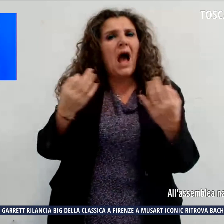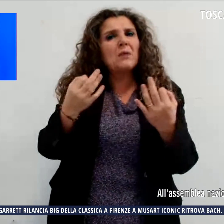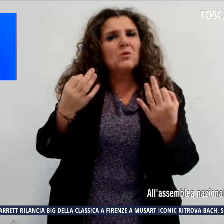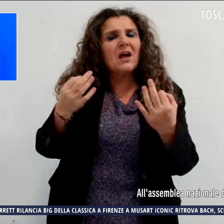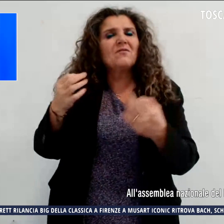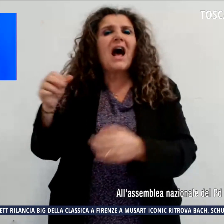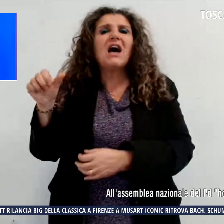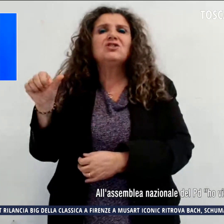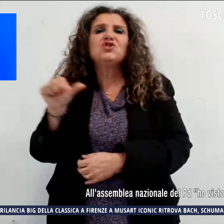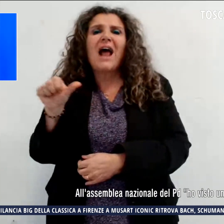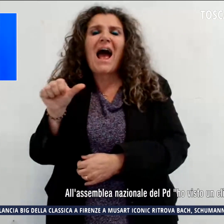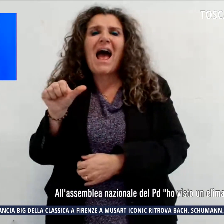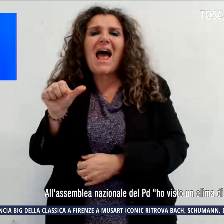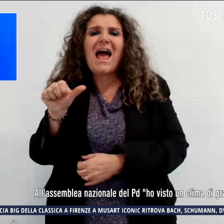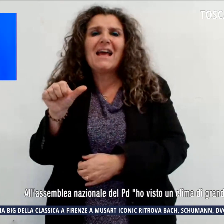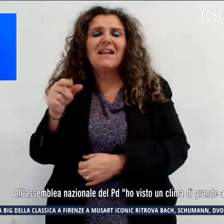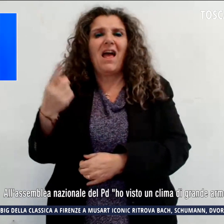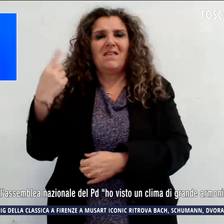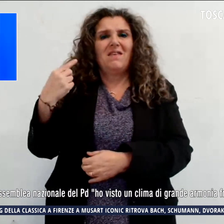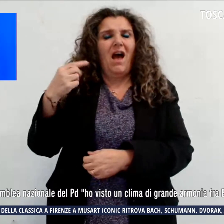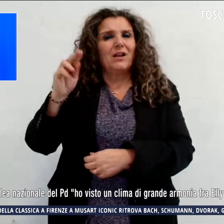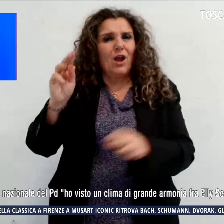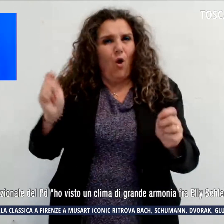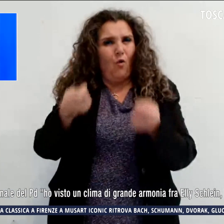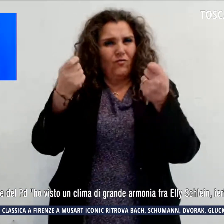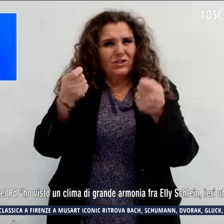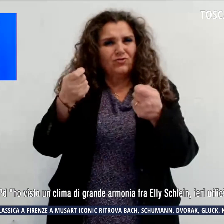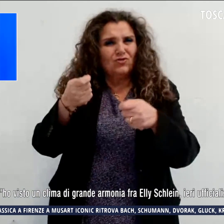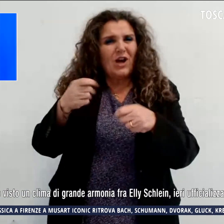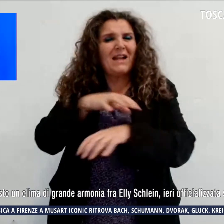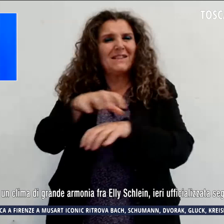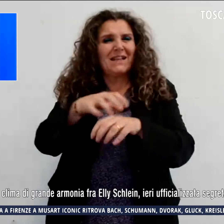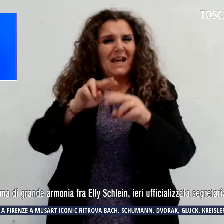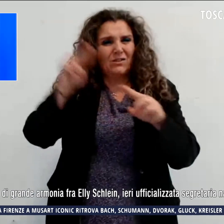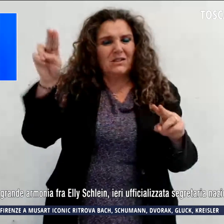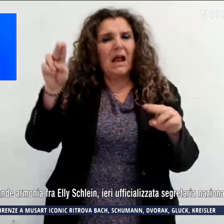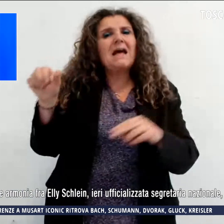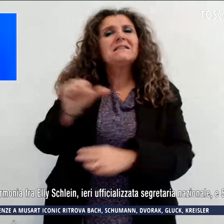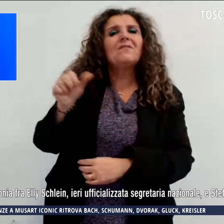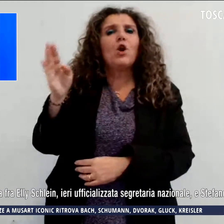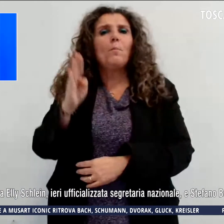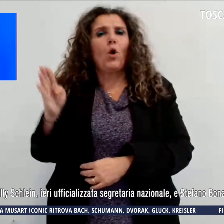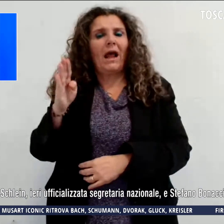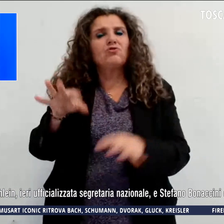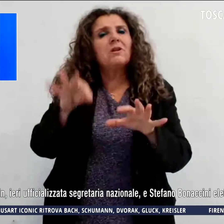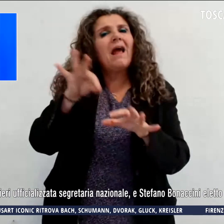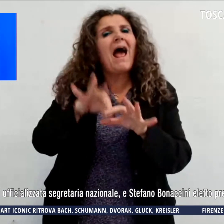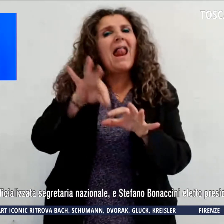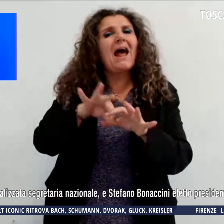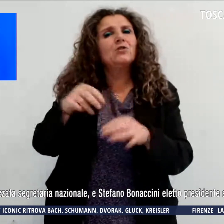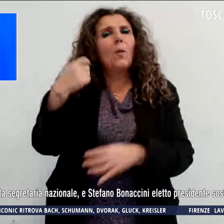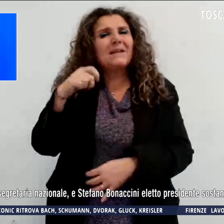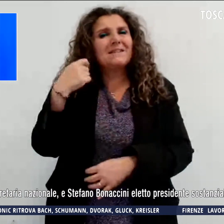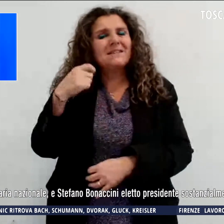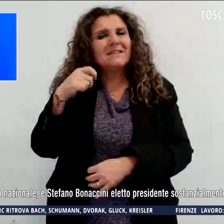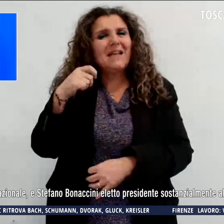ufficializzata segretaria nazionale, e Stefano Bonaccini, eletto presidente sostanzialmente all